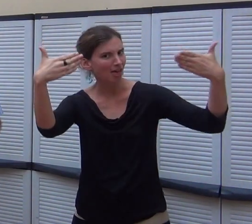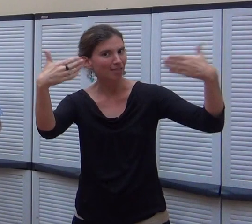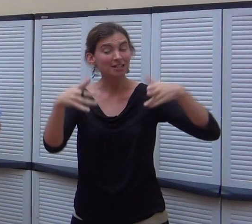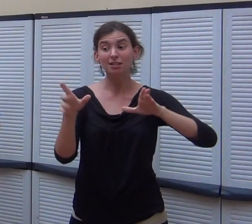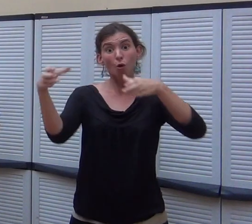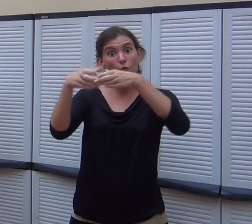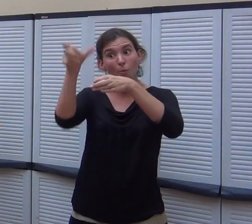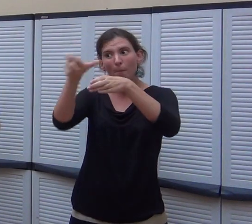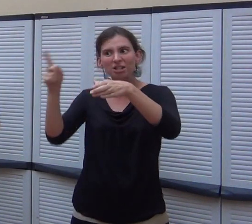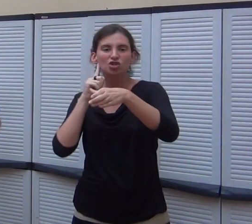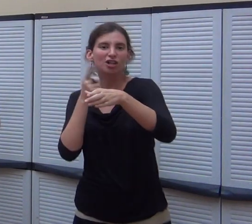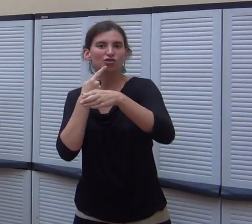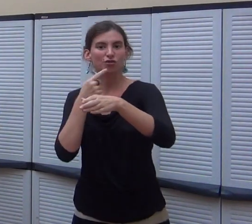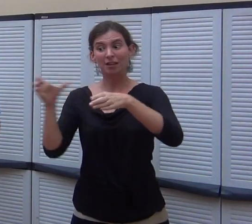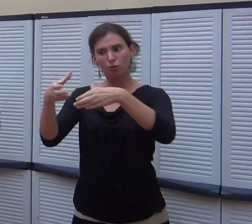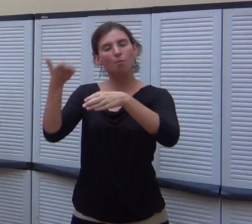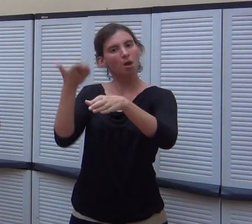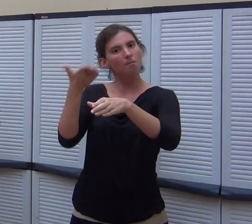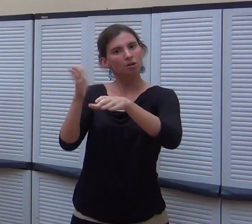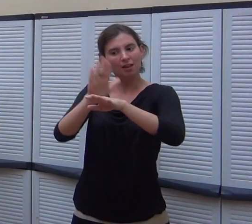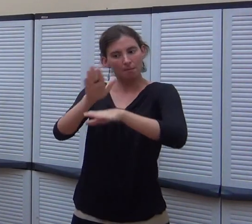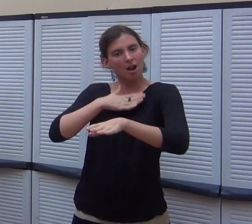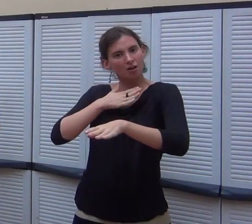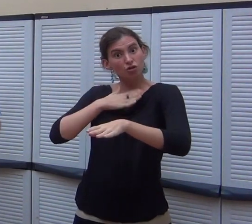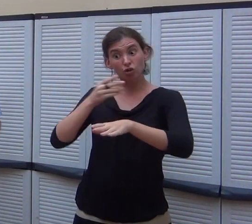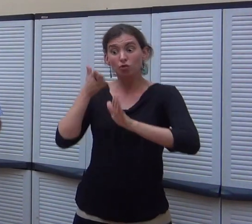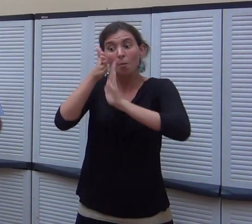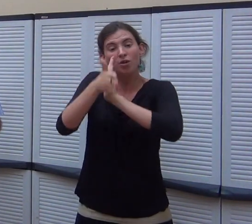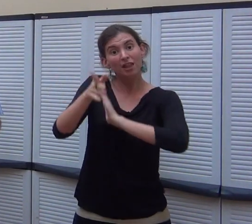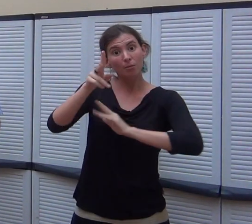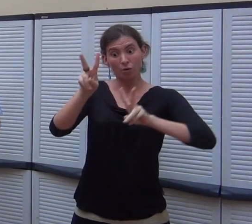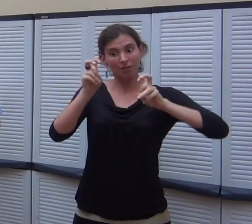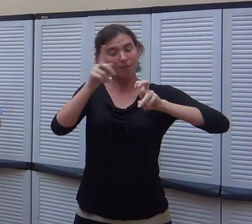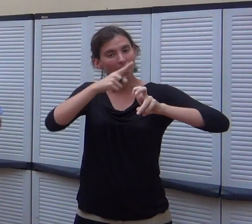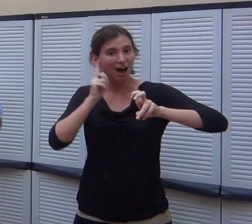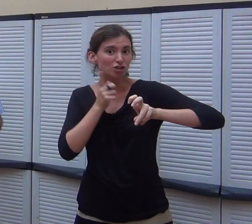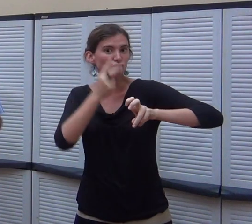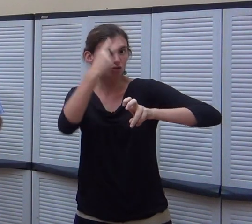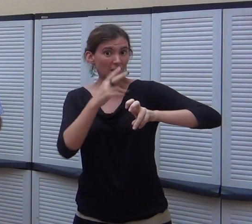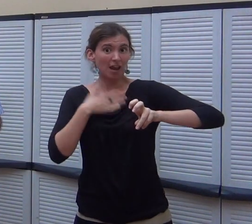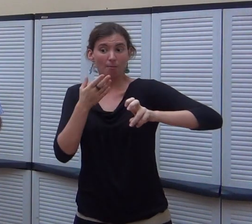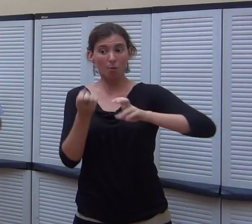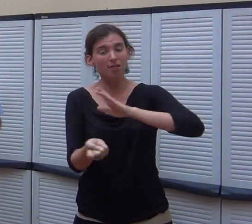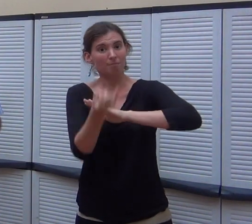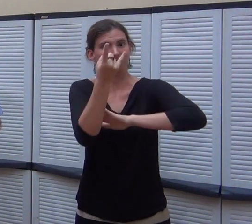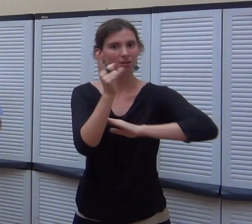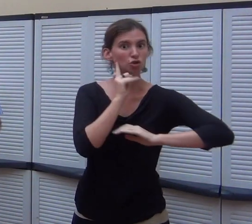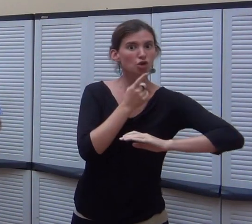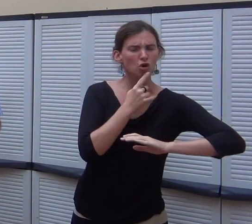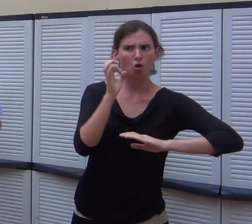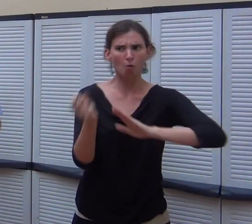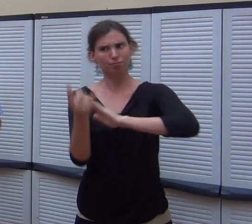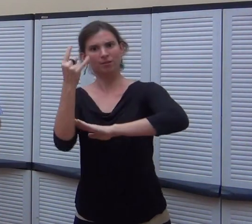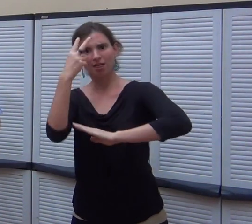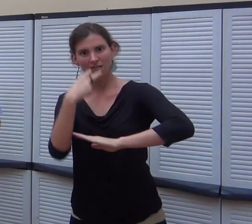formeu una part important de la nostra realitat, ja que la sordes pot manifestar-se més tard, tant com sordesa com